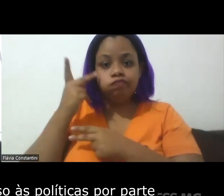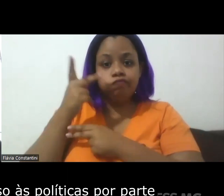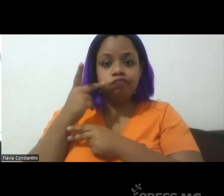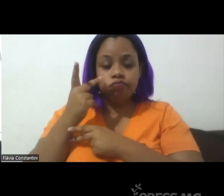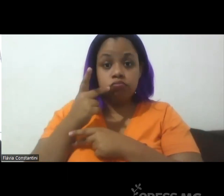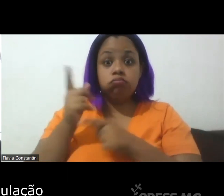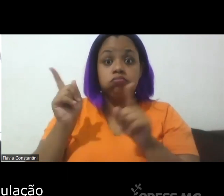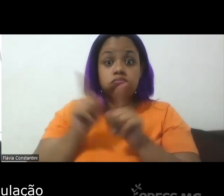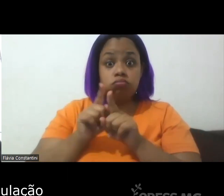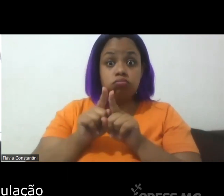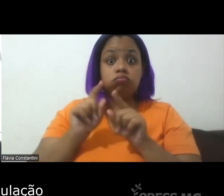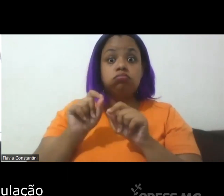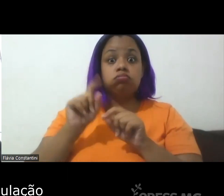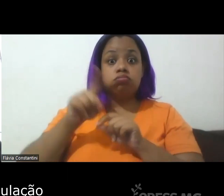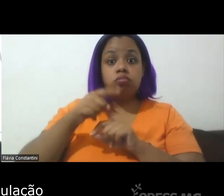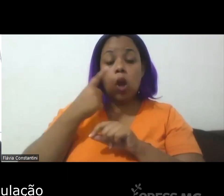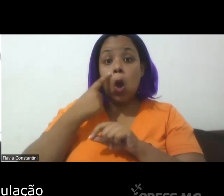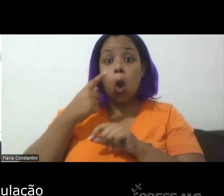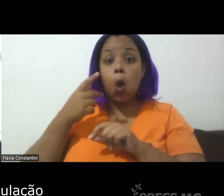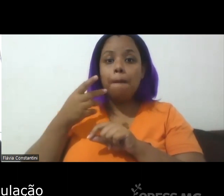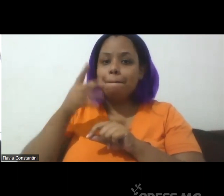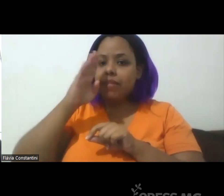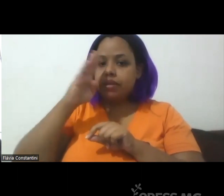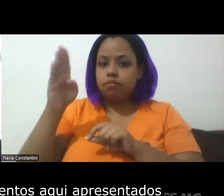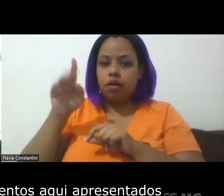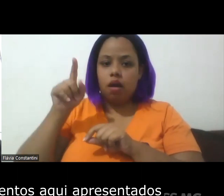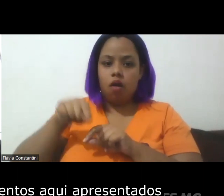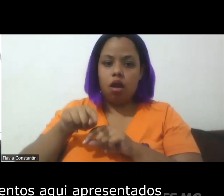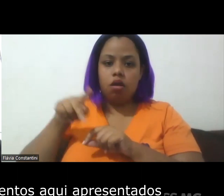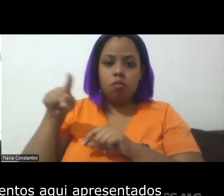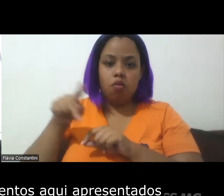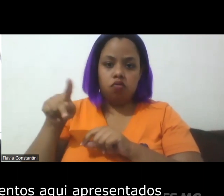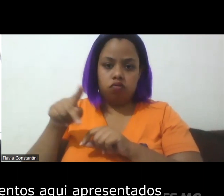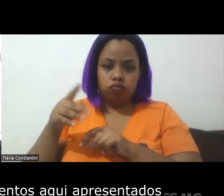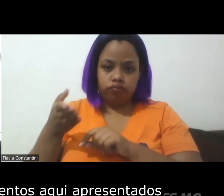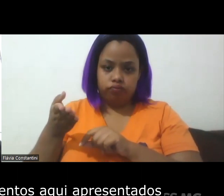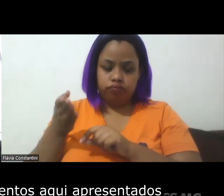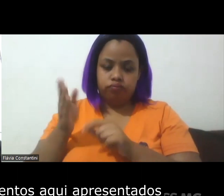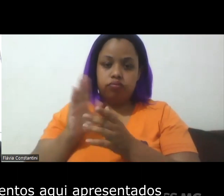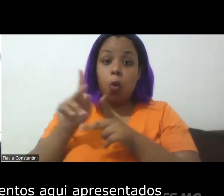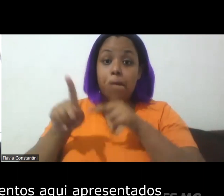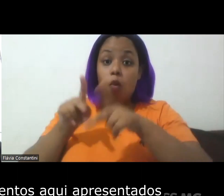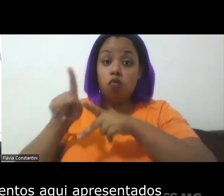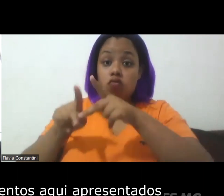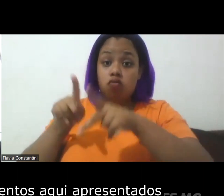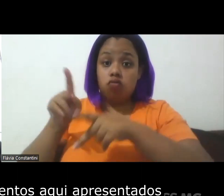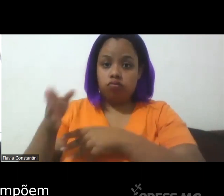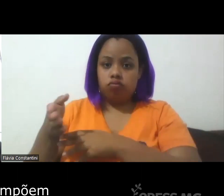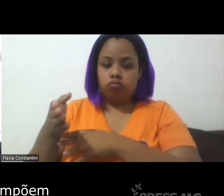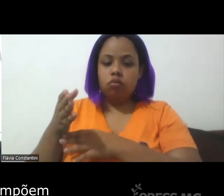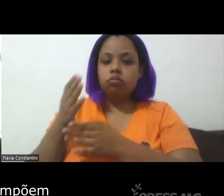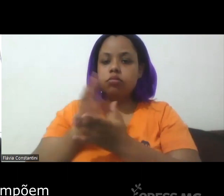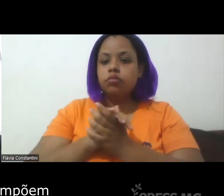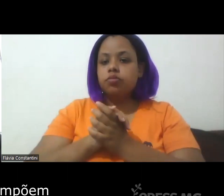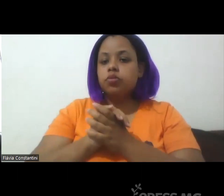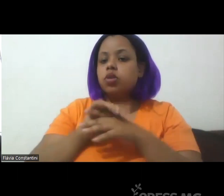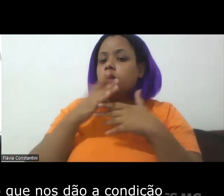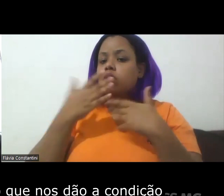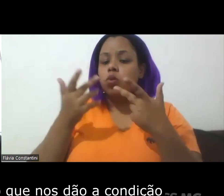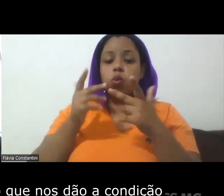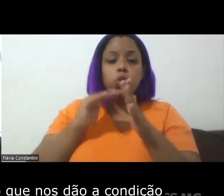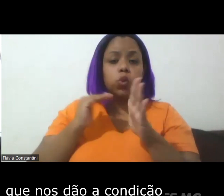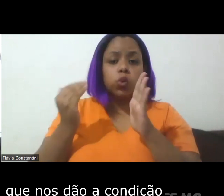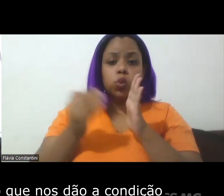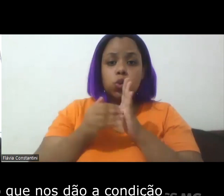parte da população. Então, todos esses elementos aqui apresentados, eles compõem